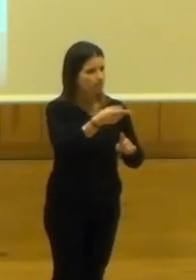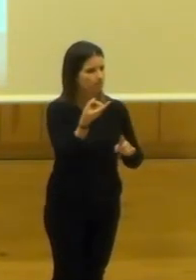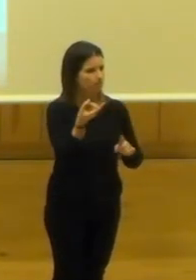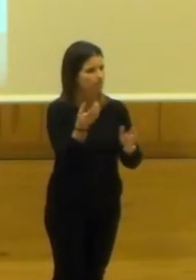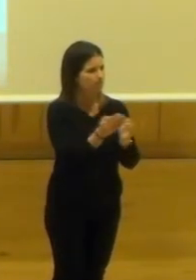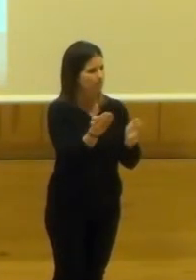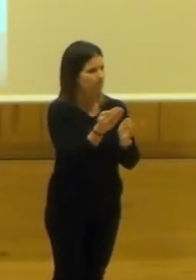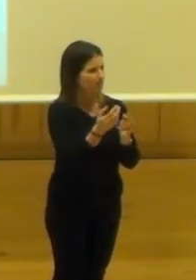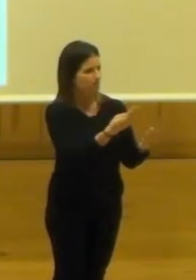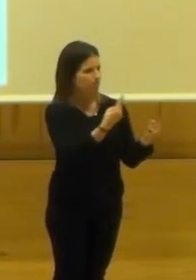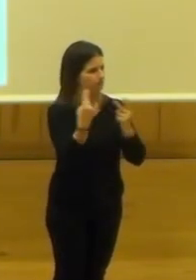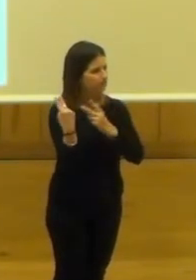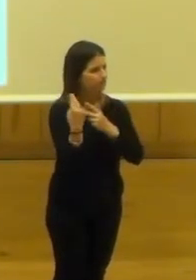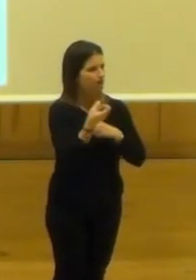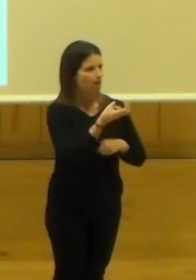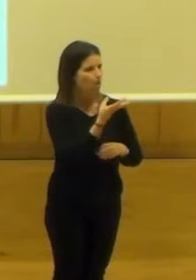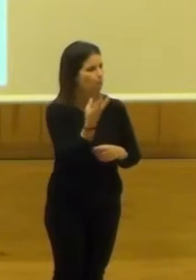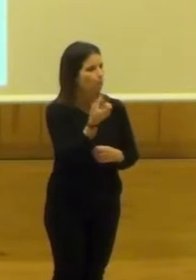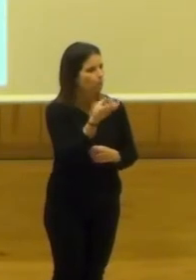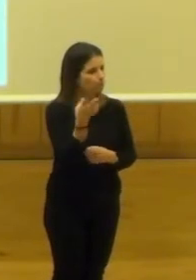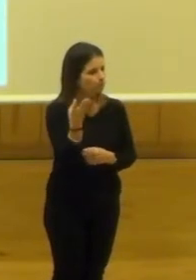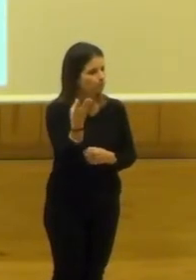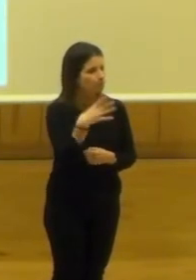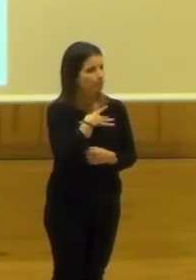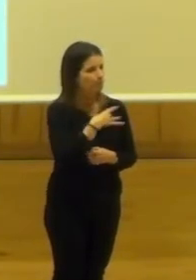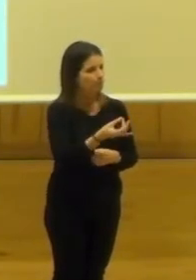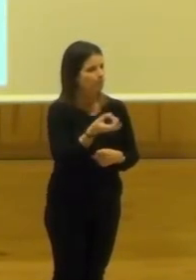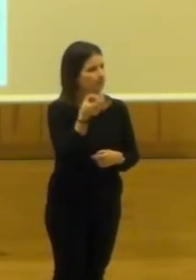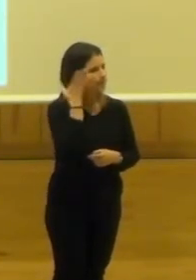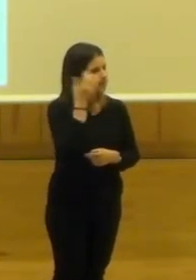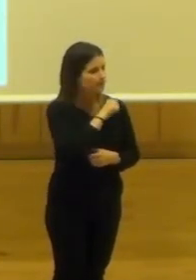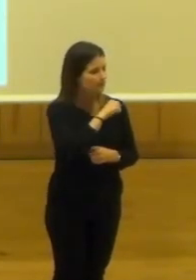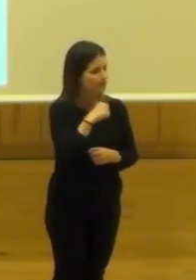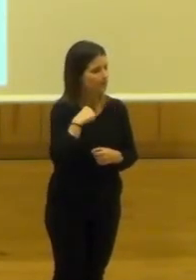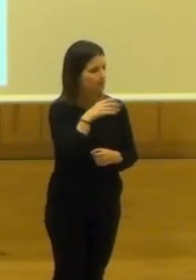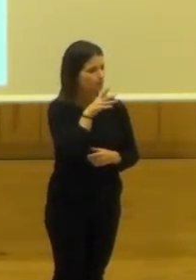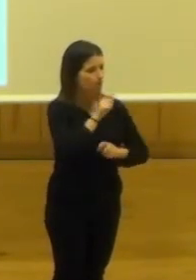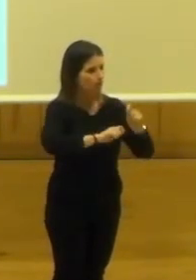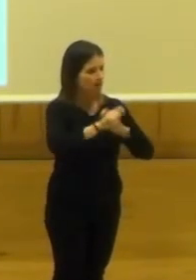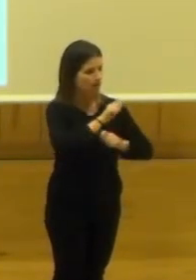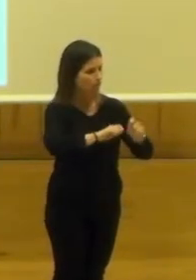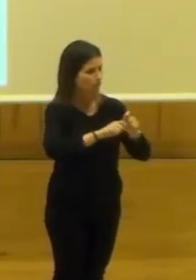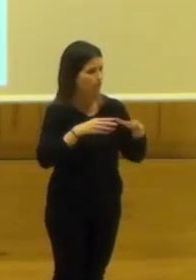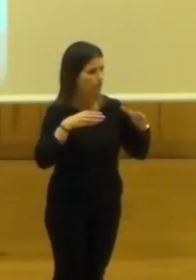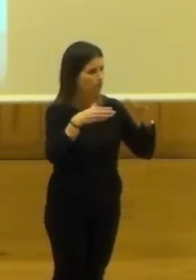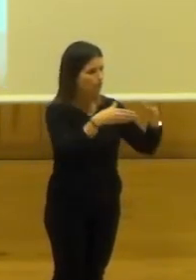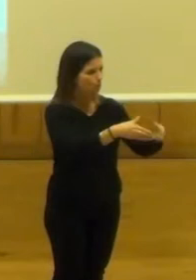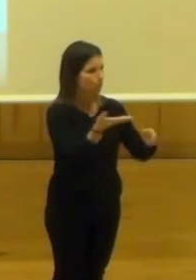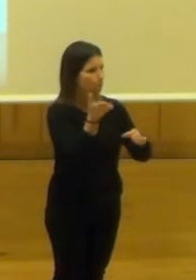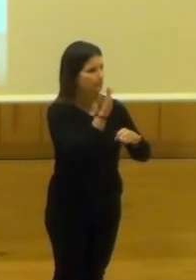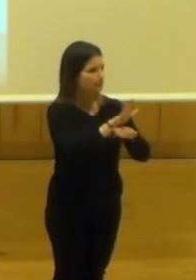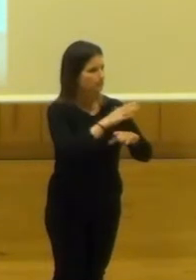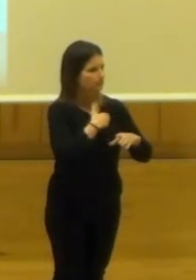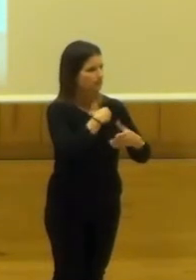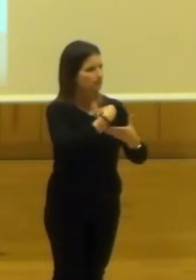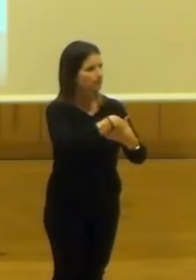micropresentaciones, en algunos casos, algunas de ellas, fue una iniciativa privada a través de un asociacionismo que se presentaron concretamente en